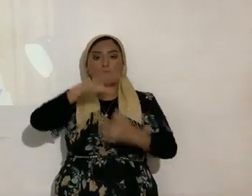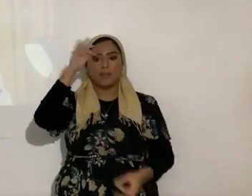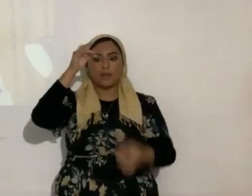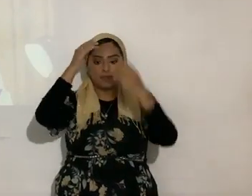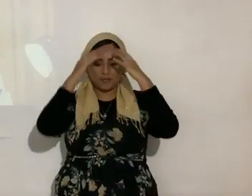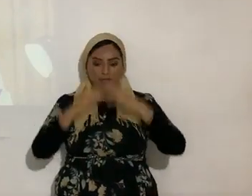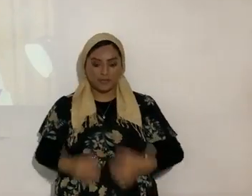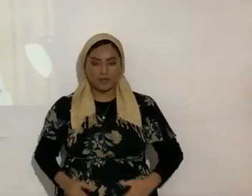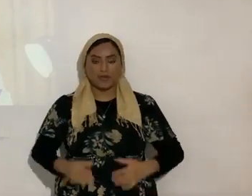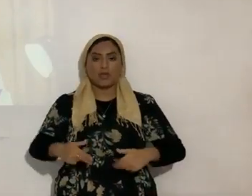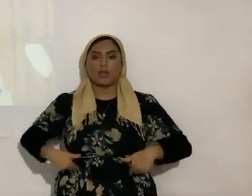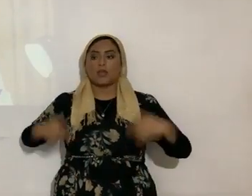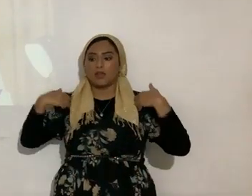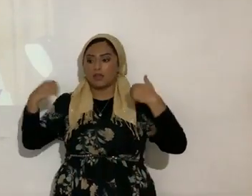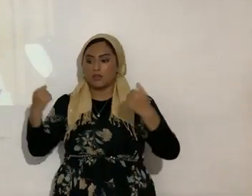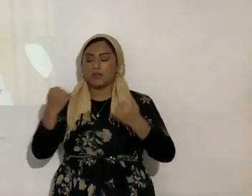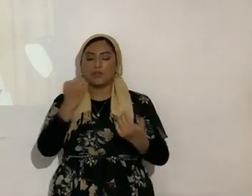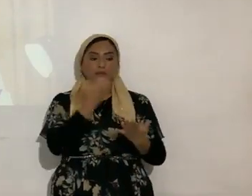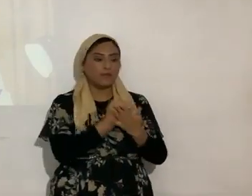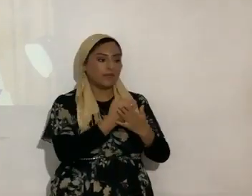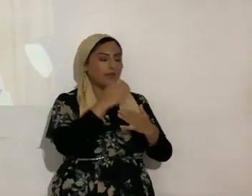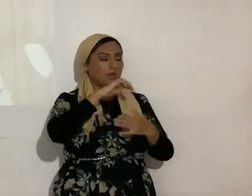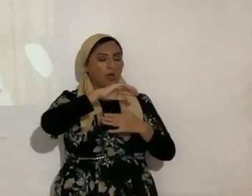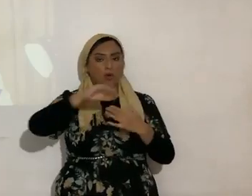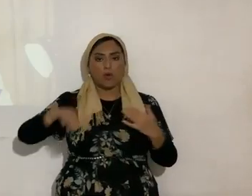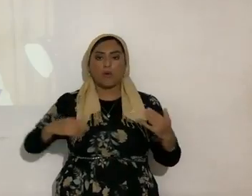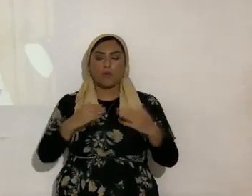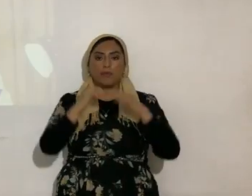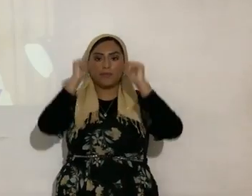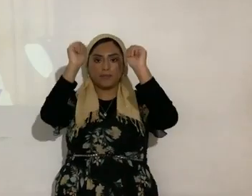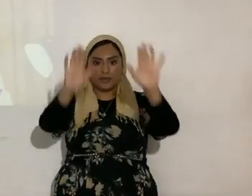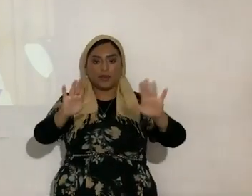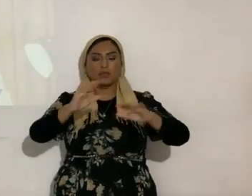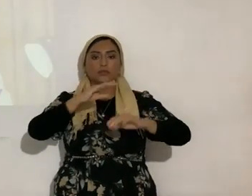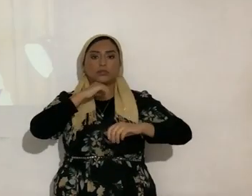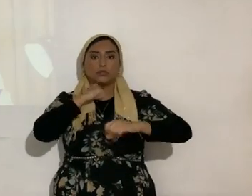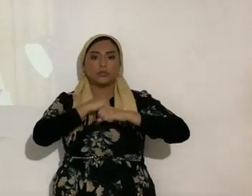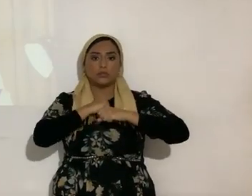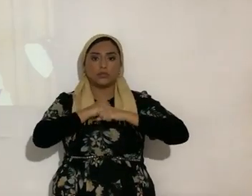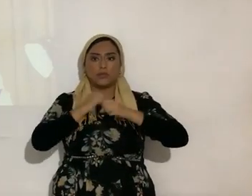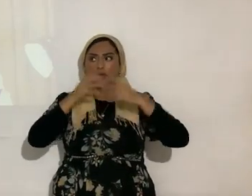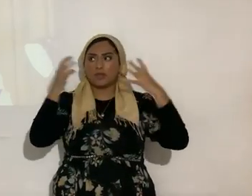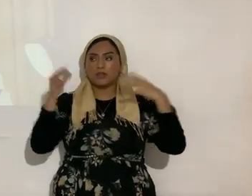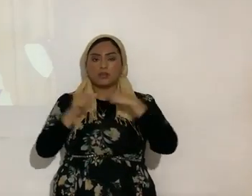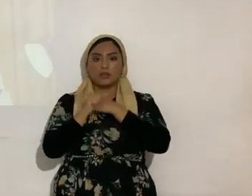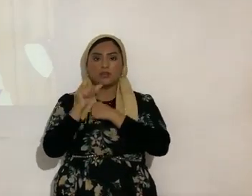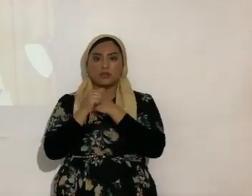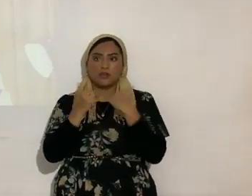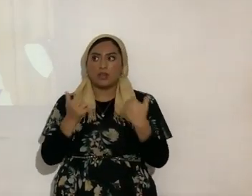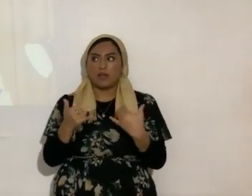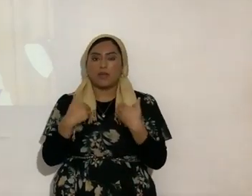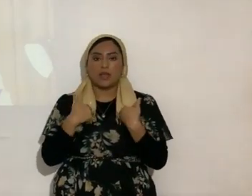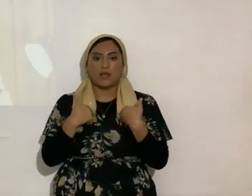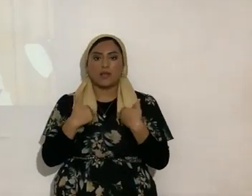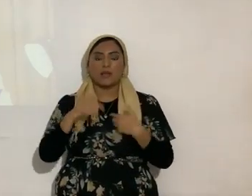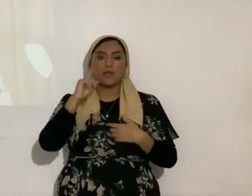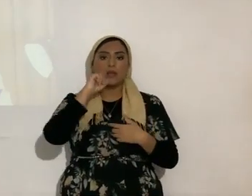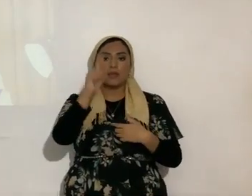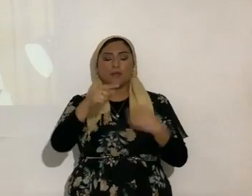en cuerpo en salud en economía en todo en todo te va a bendecir en seguridad con tanto peligro que hay ahora te va a enviar ángeles a ti a